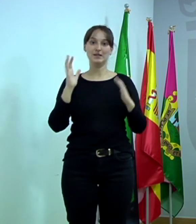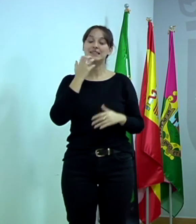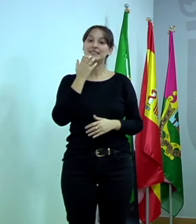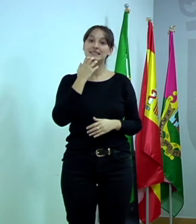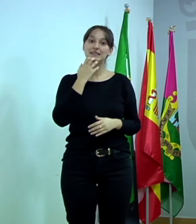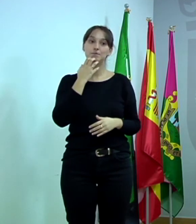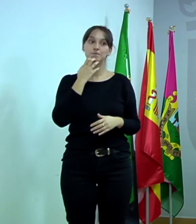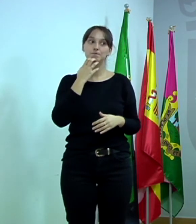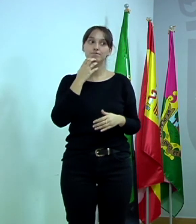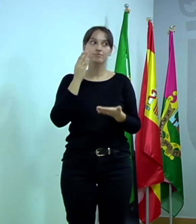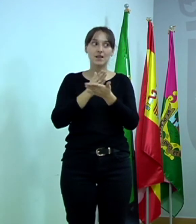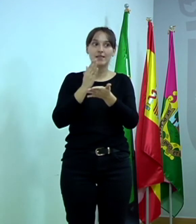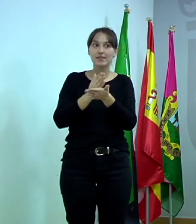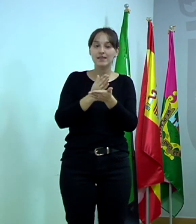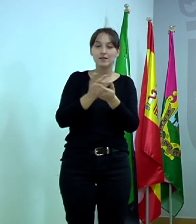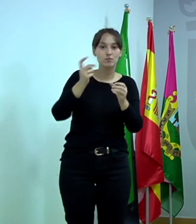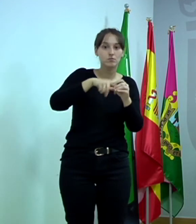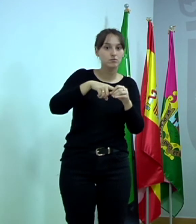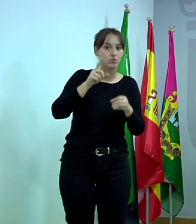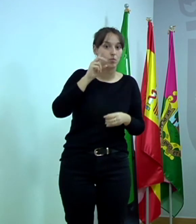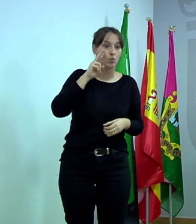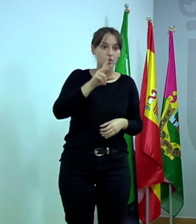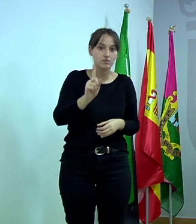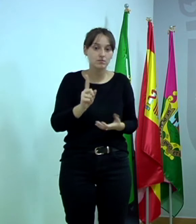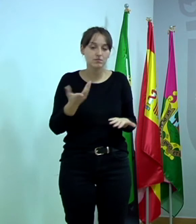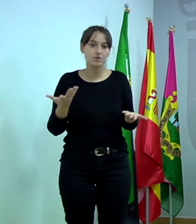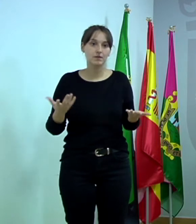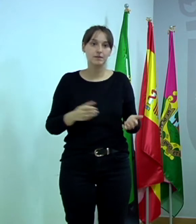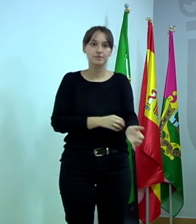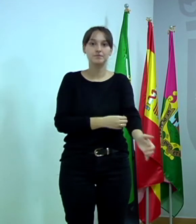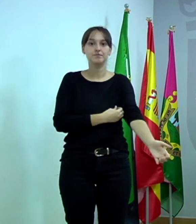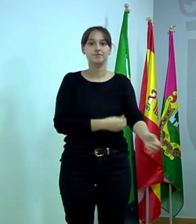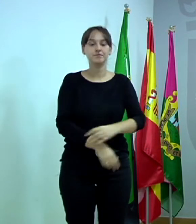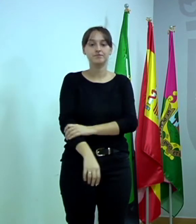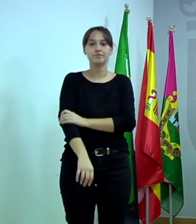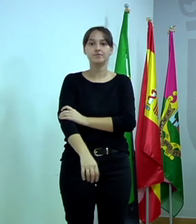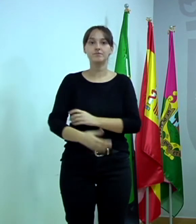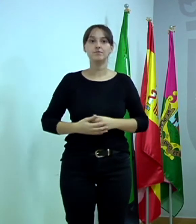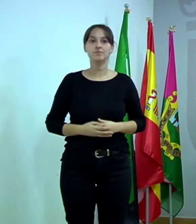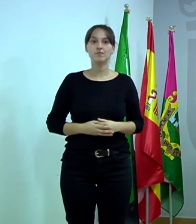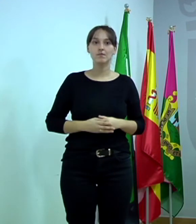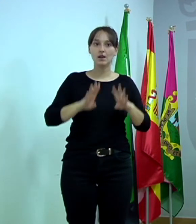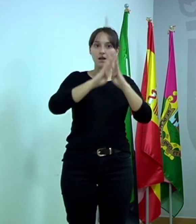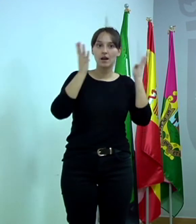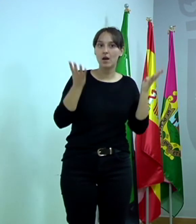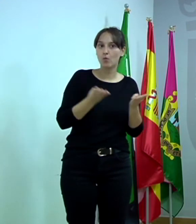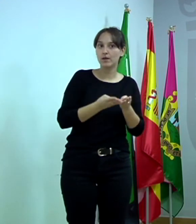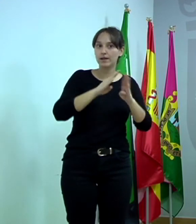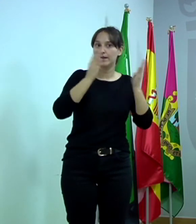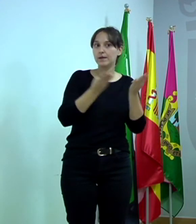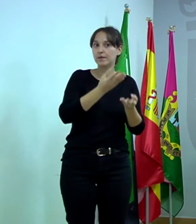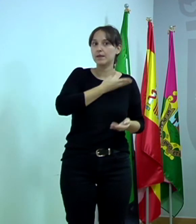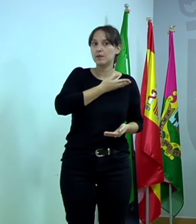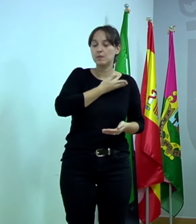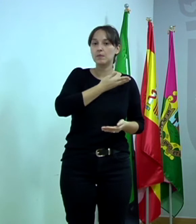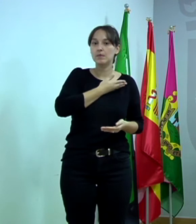estás en ese curso, tú no puedes entrar a analizarle. instrucciones a través de la página web municipal, un enlace que se va a poner en la web municipal o a través del número de